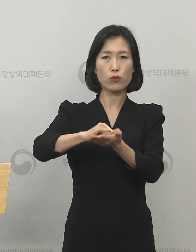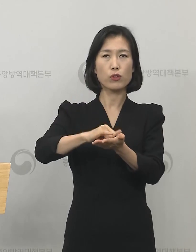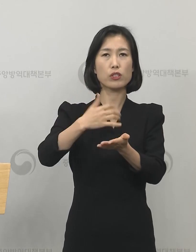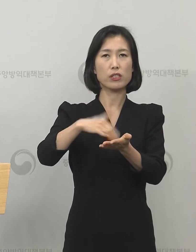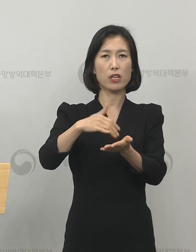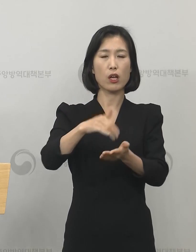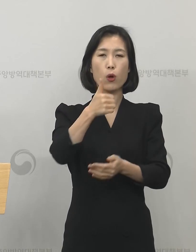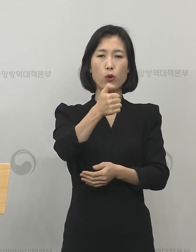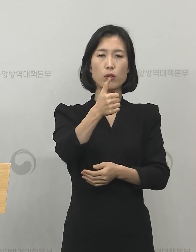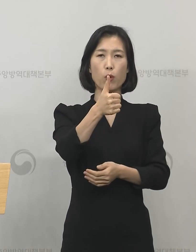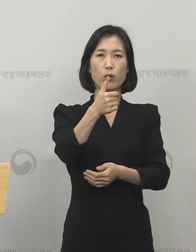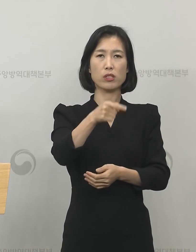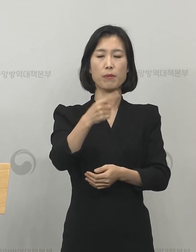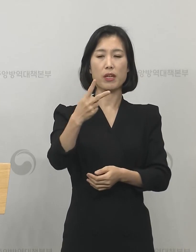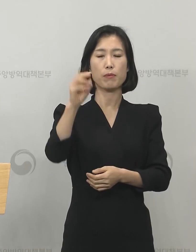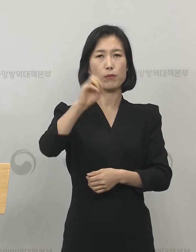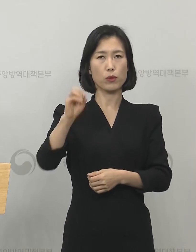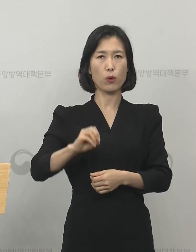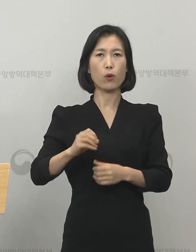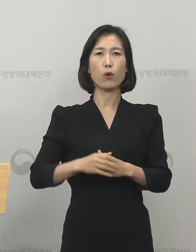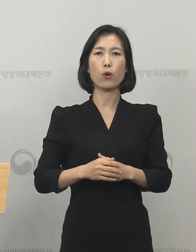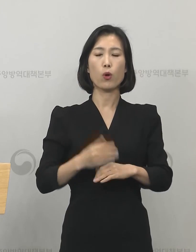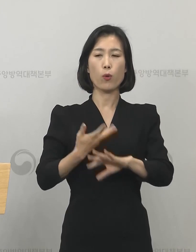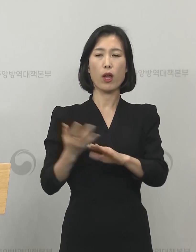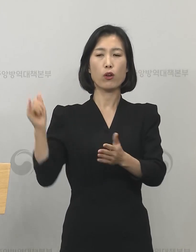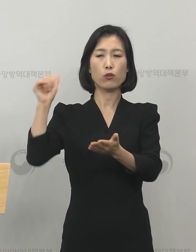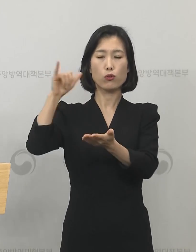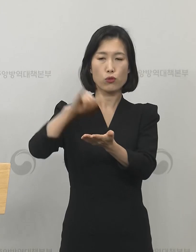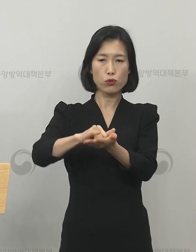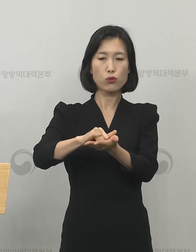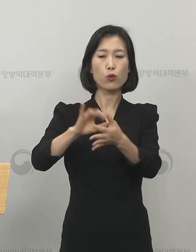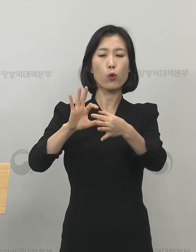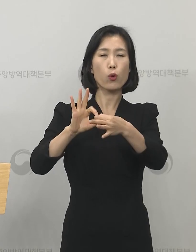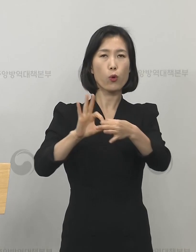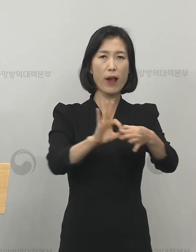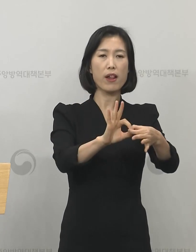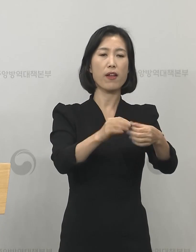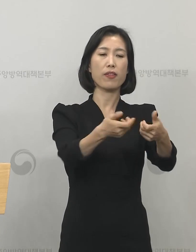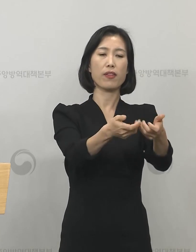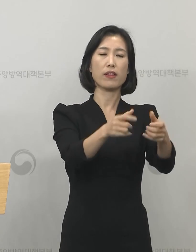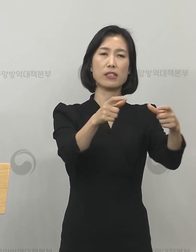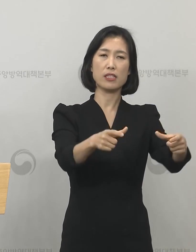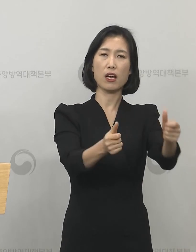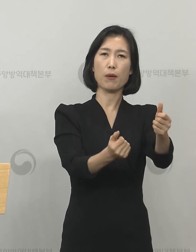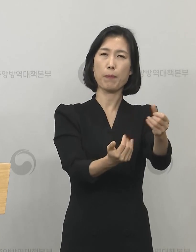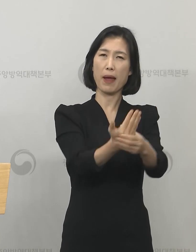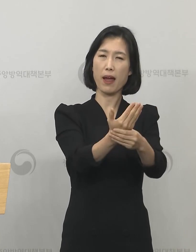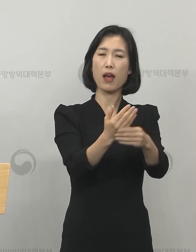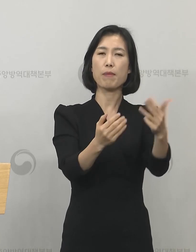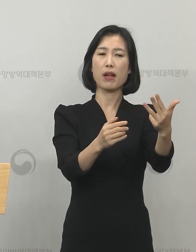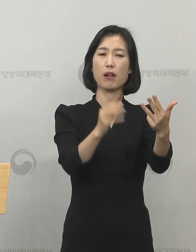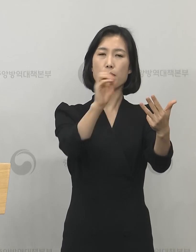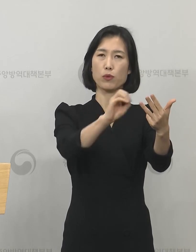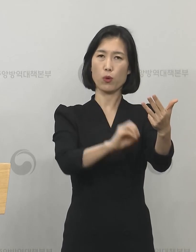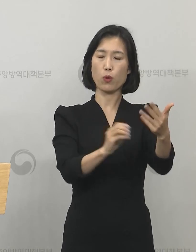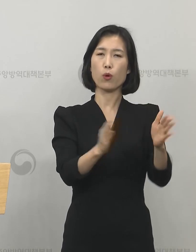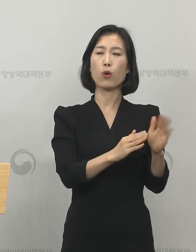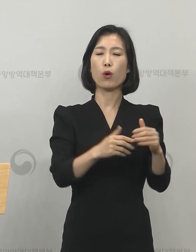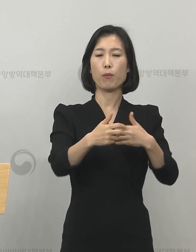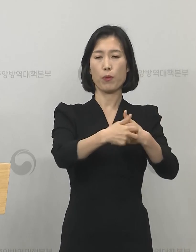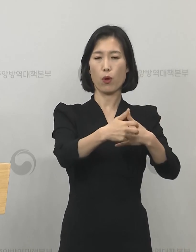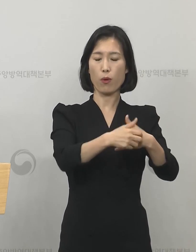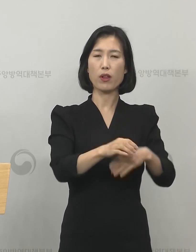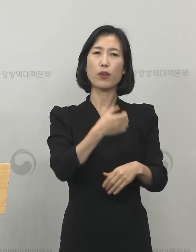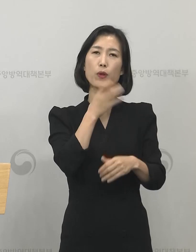사례가 55.2%, 해외 유입 사례하고 관련된 국내 발생이 8%, 병원 및